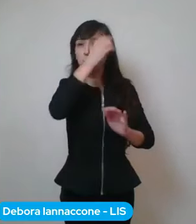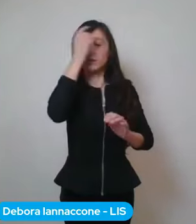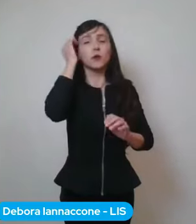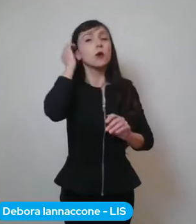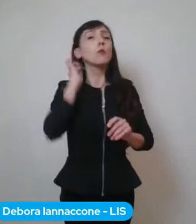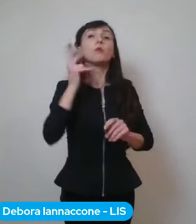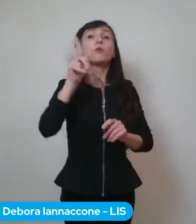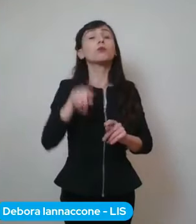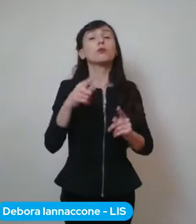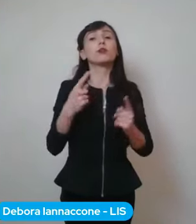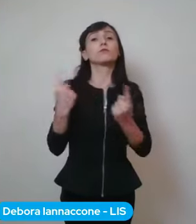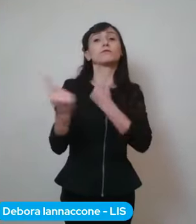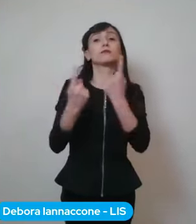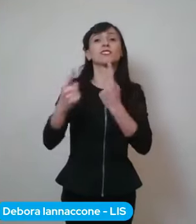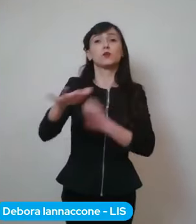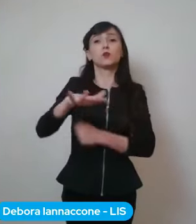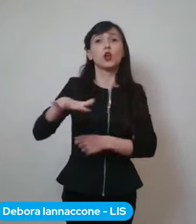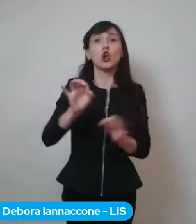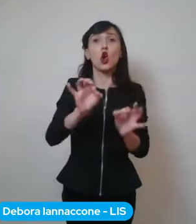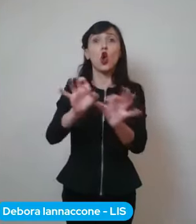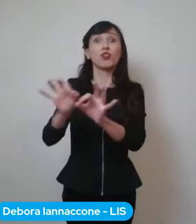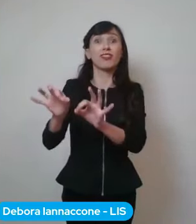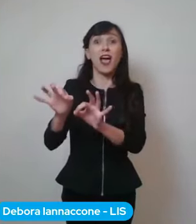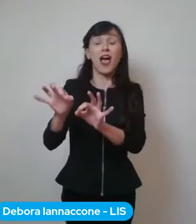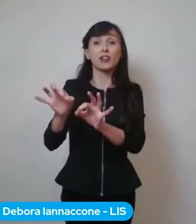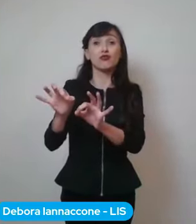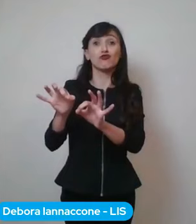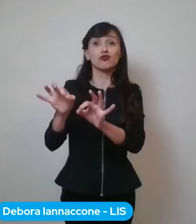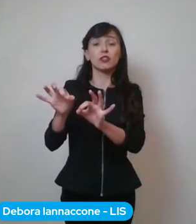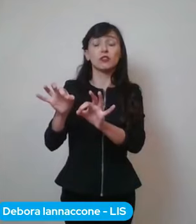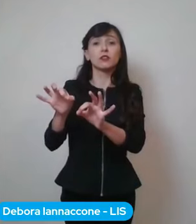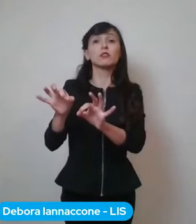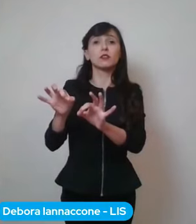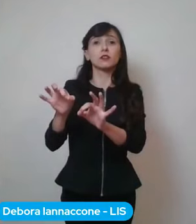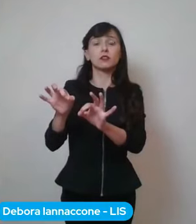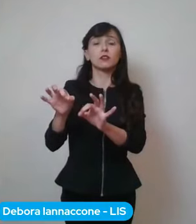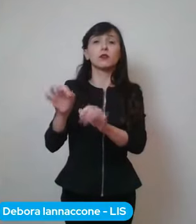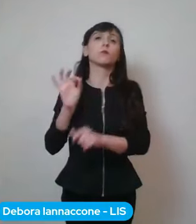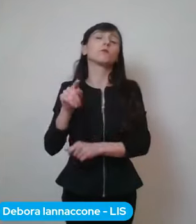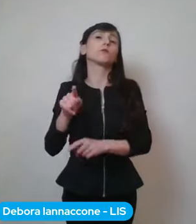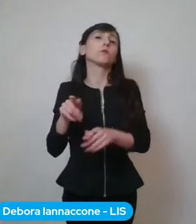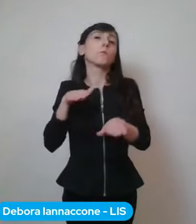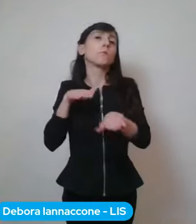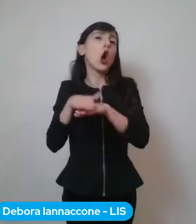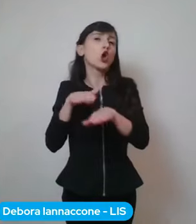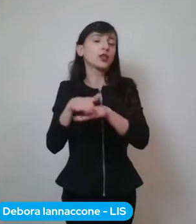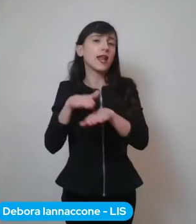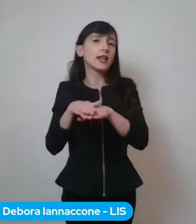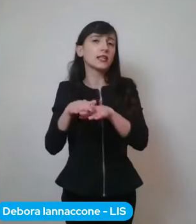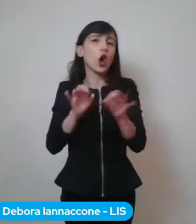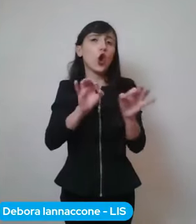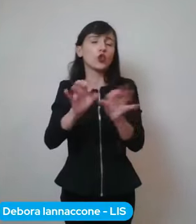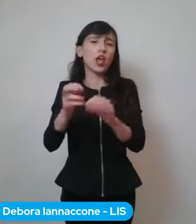cluster e i vari link, cioè vale a dire le modalità di contagio, i focolai erano tutto sommato